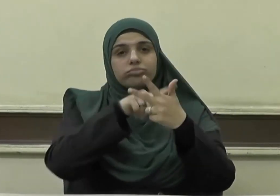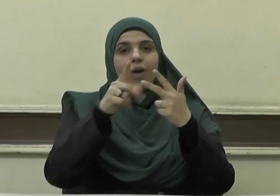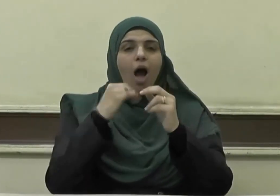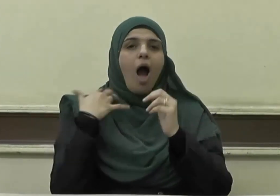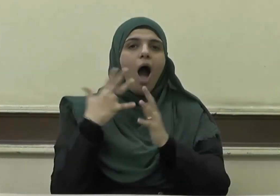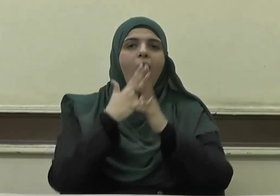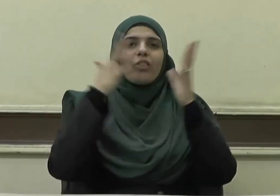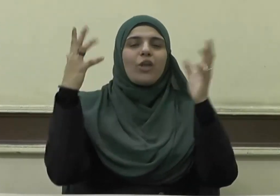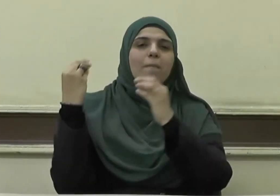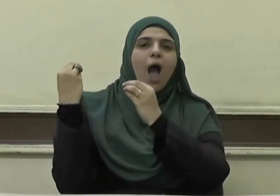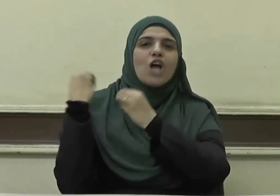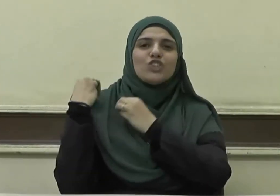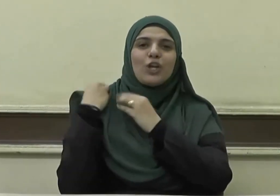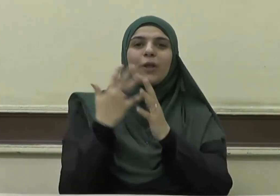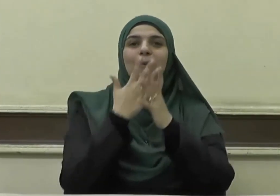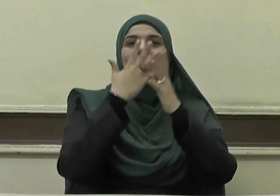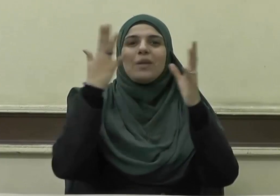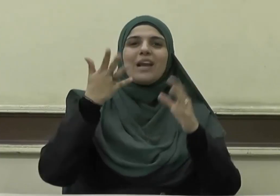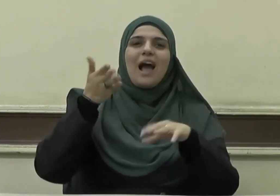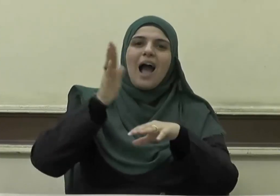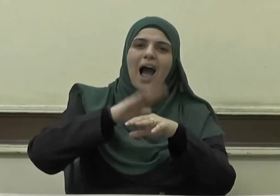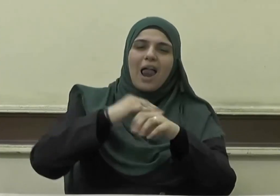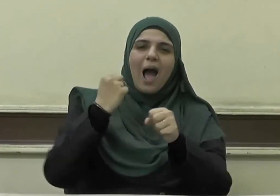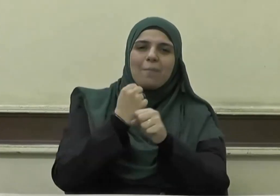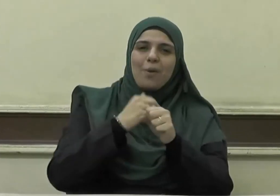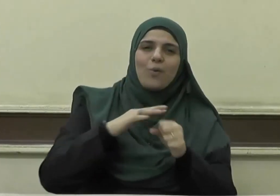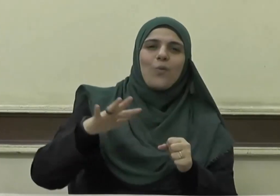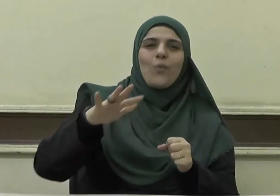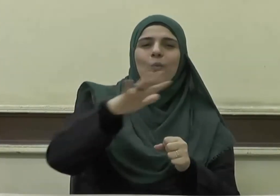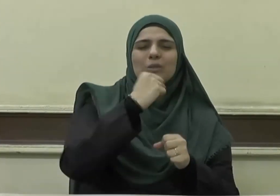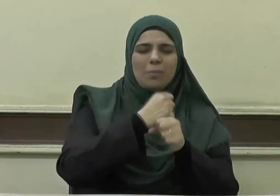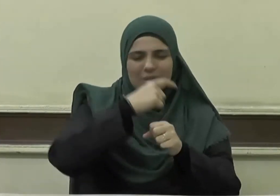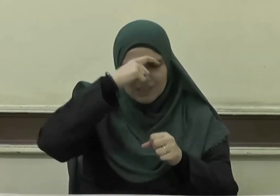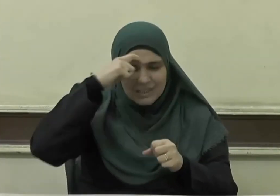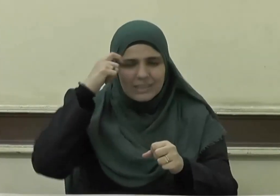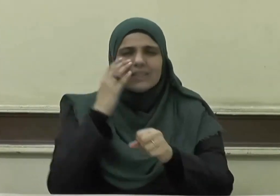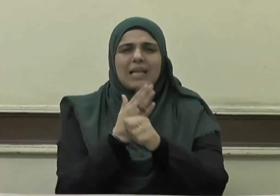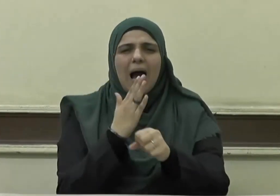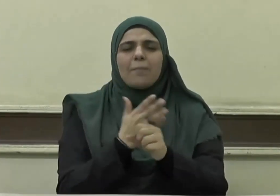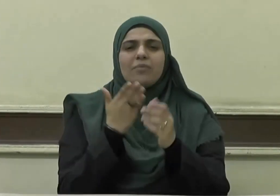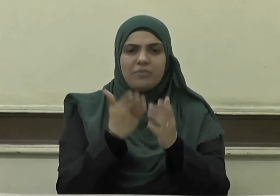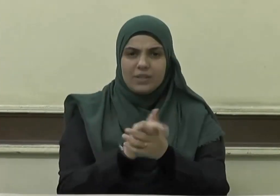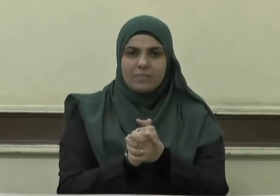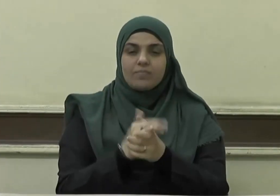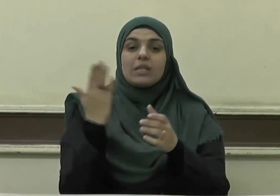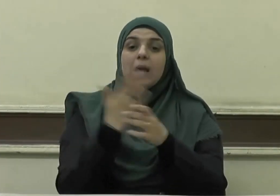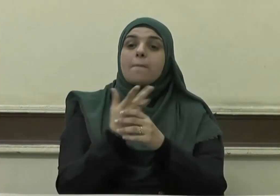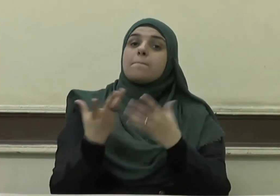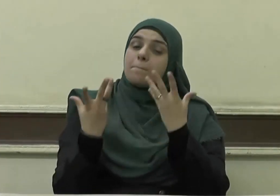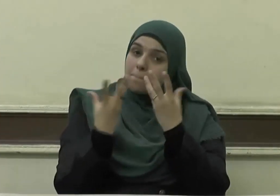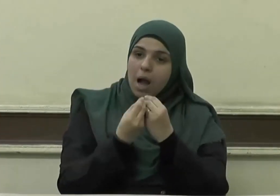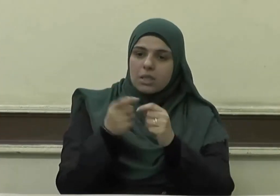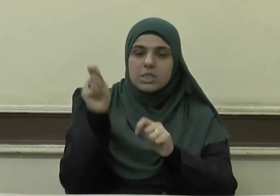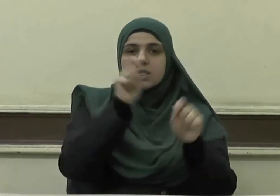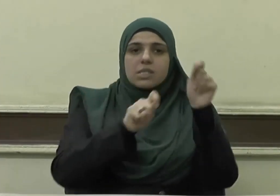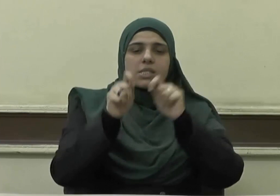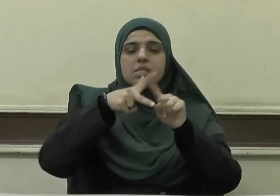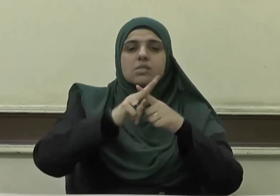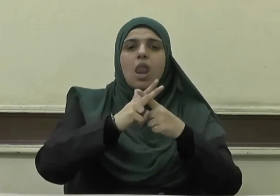الأجر على قدر ما يبذلون من جهد إلى جانب الصناعات التي هي من